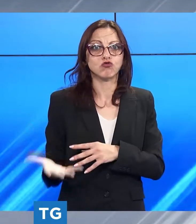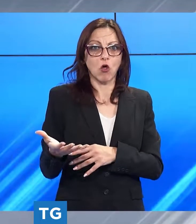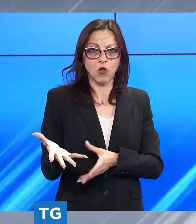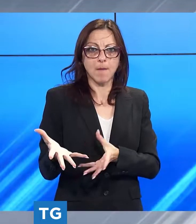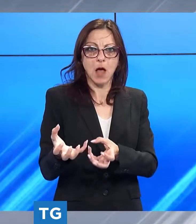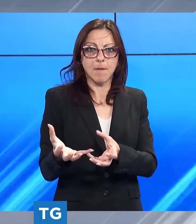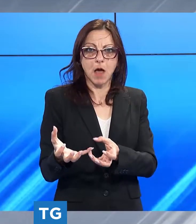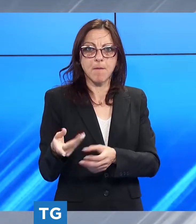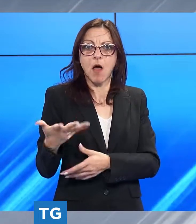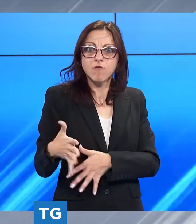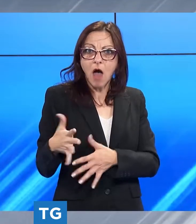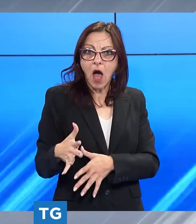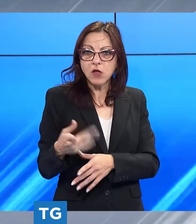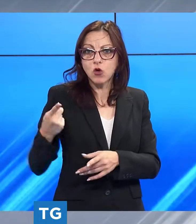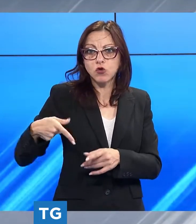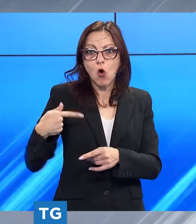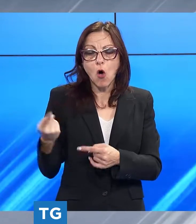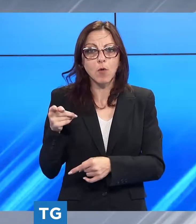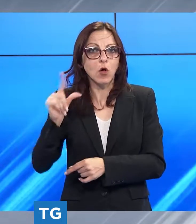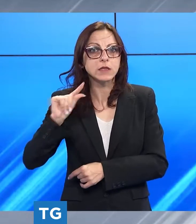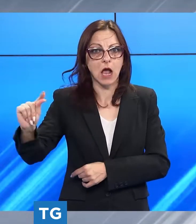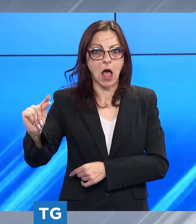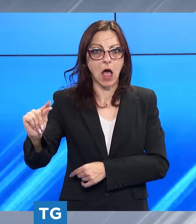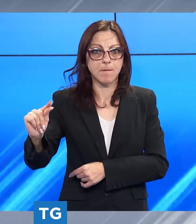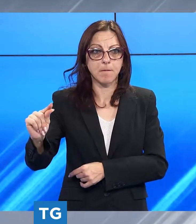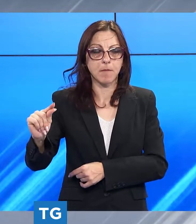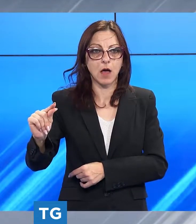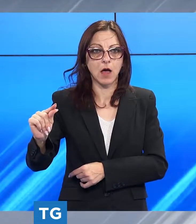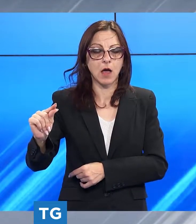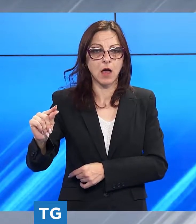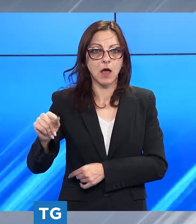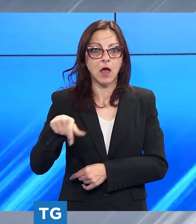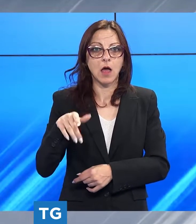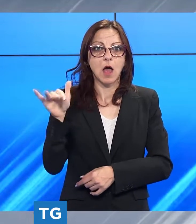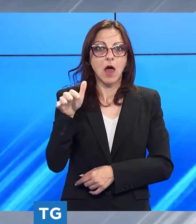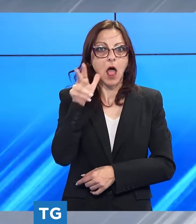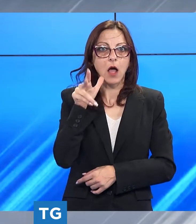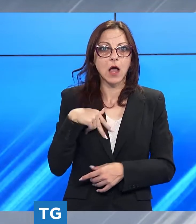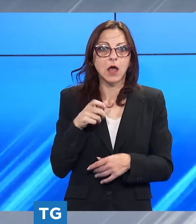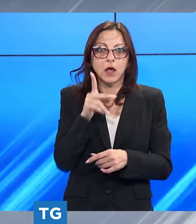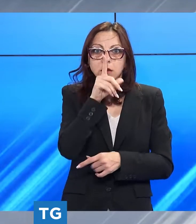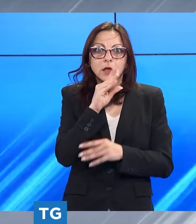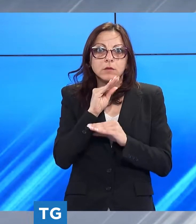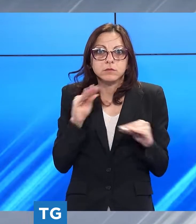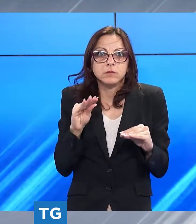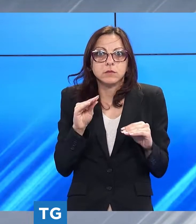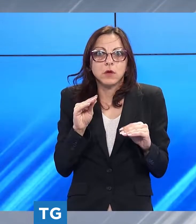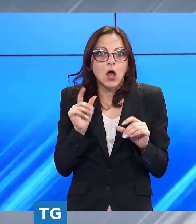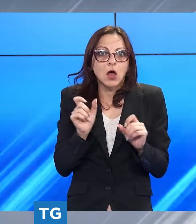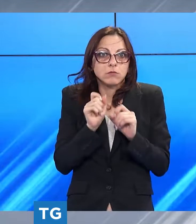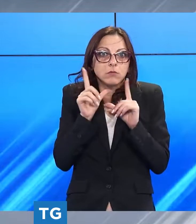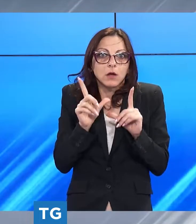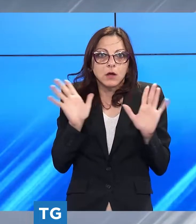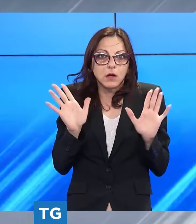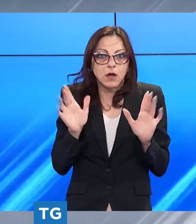parti intime per poi allontanarsi un gesto repentino che ha lasciato a mutolita la malcapitata sedicenne subito soccorsa dagli